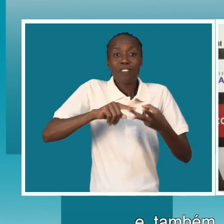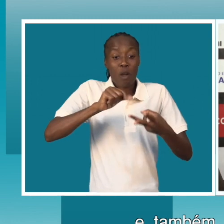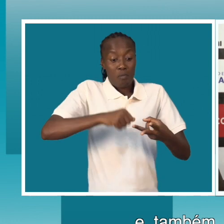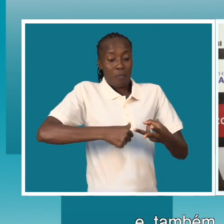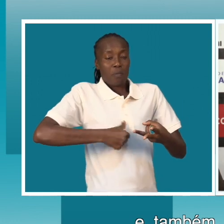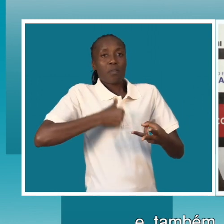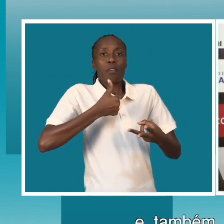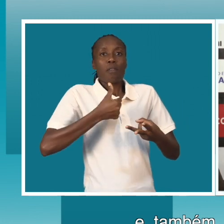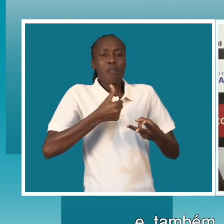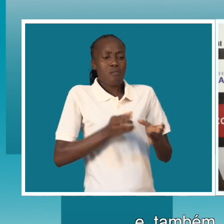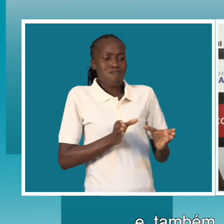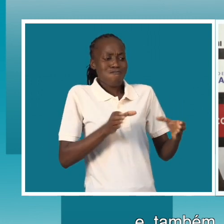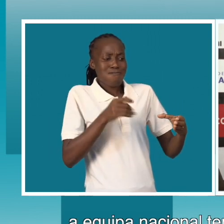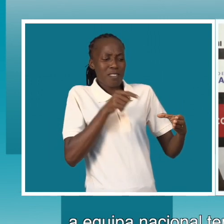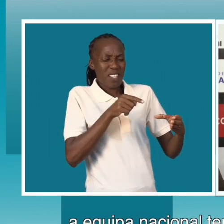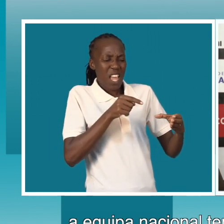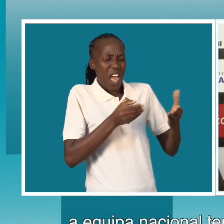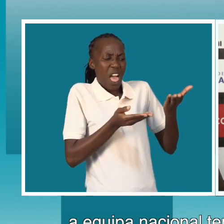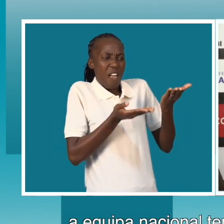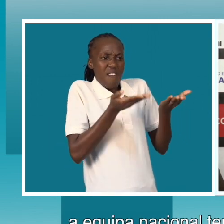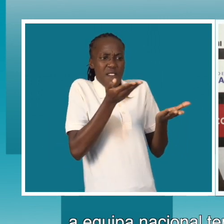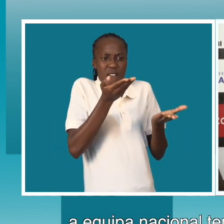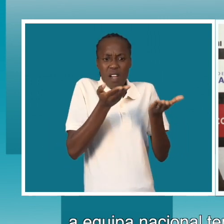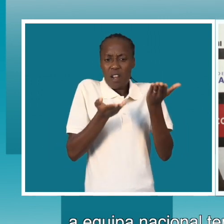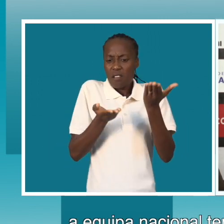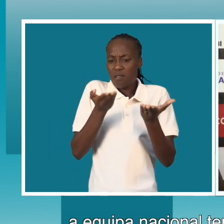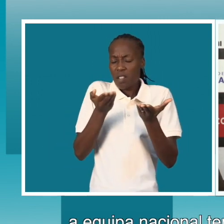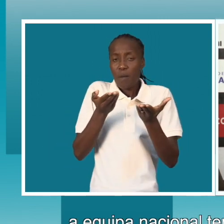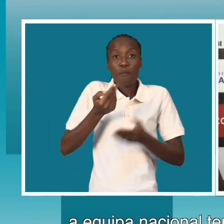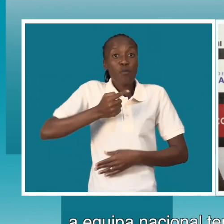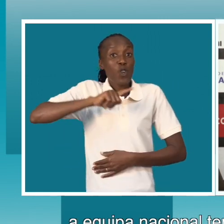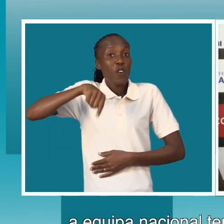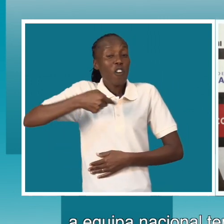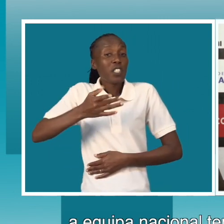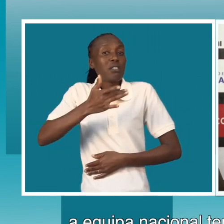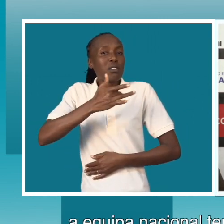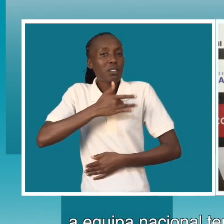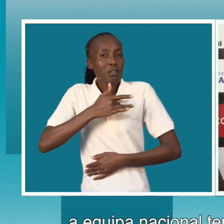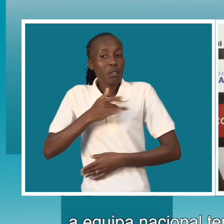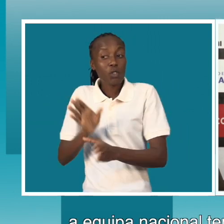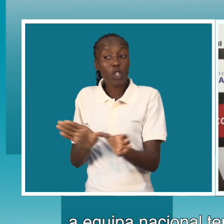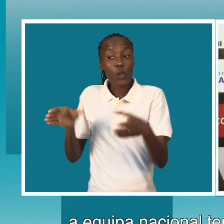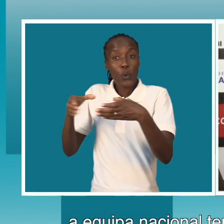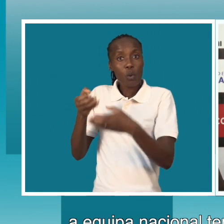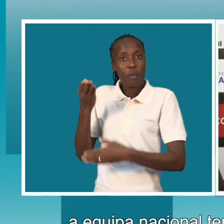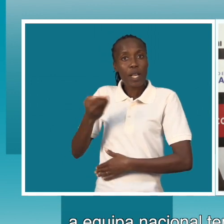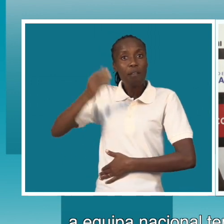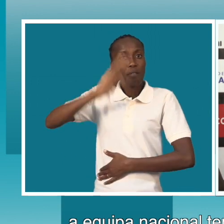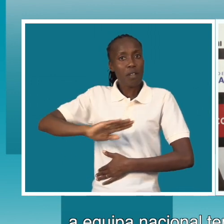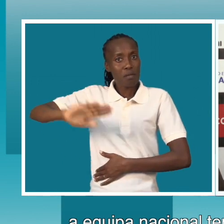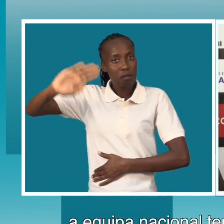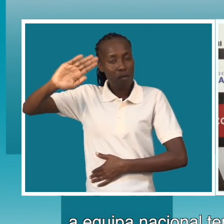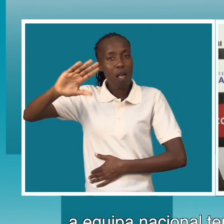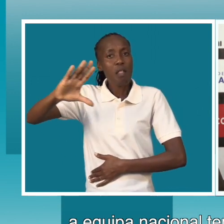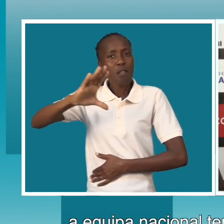sentimos que a equipa nacional tem estado a ser muito